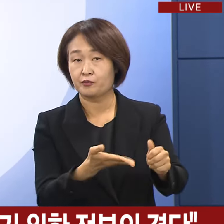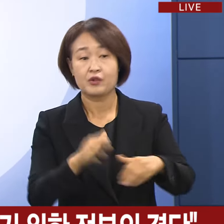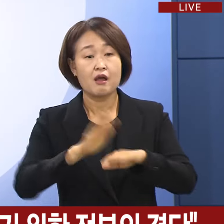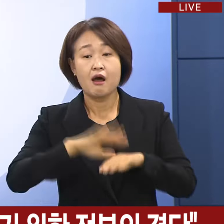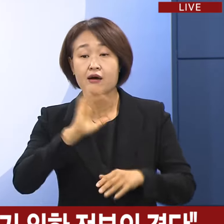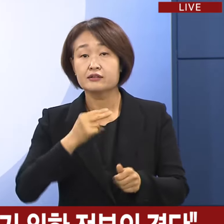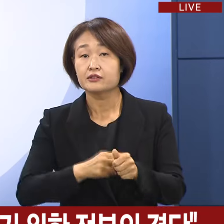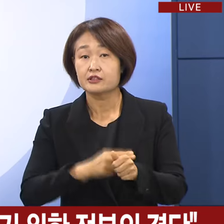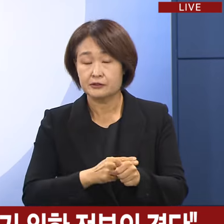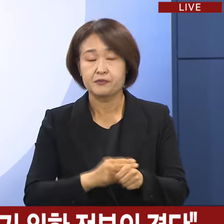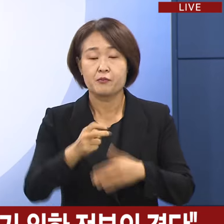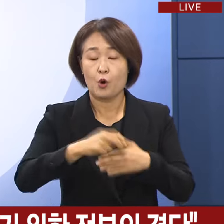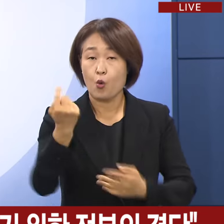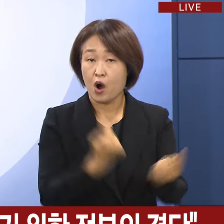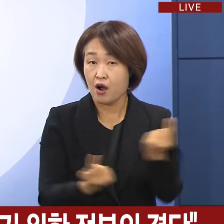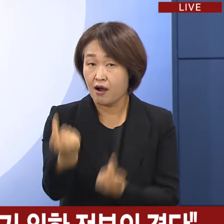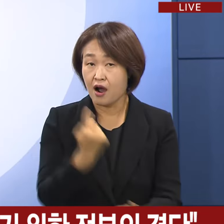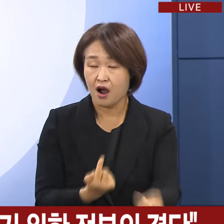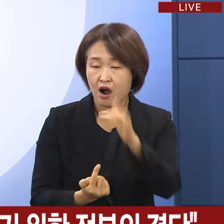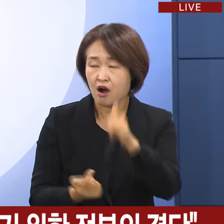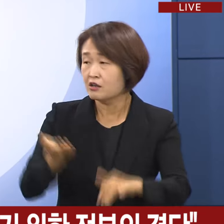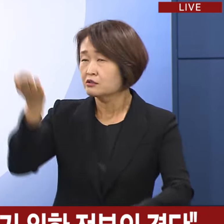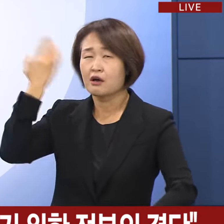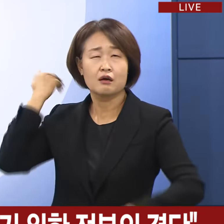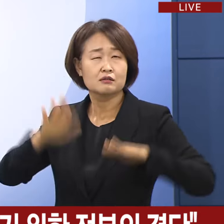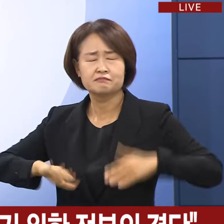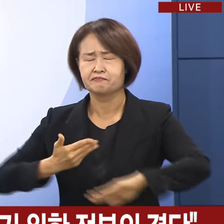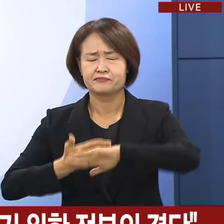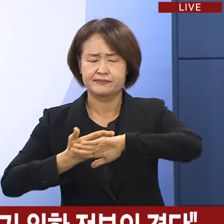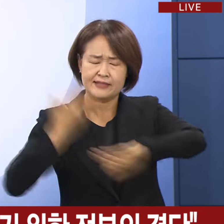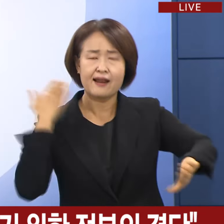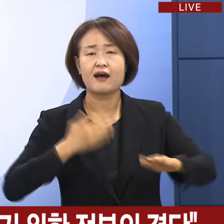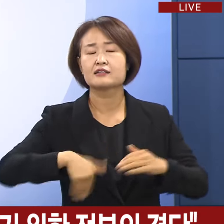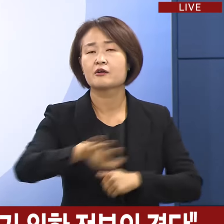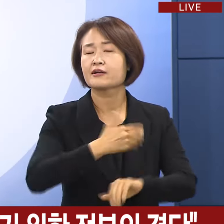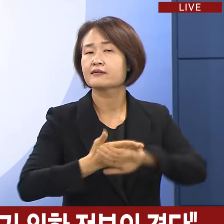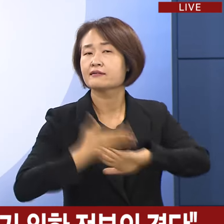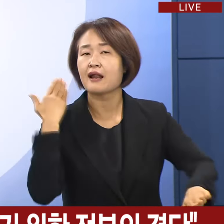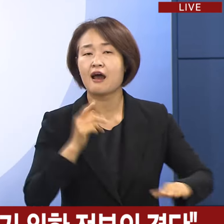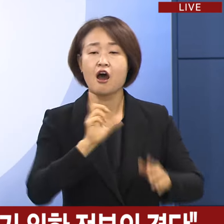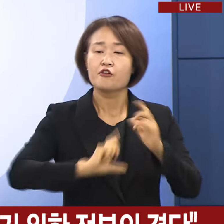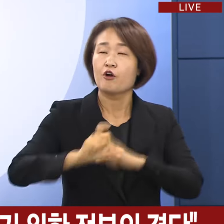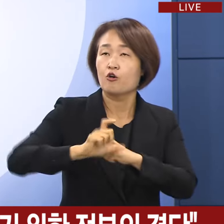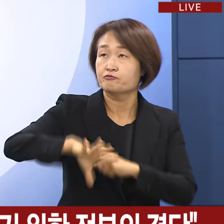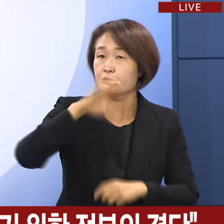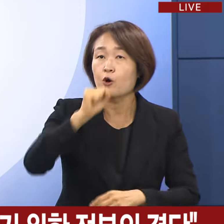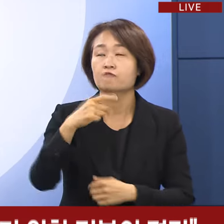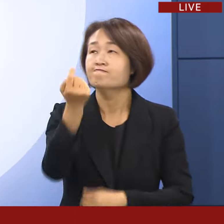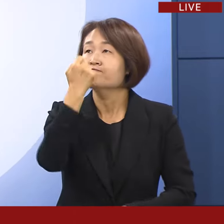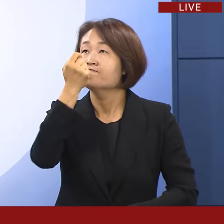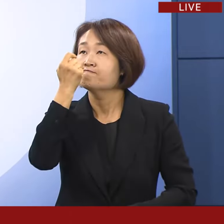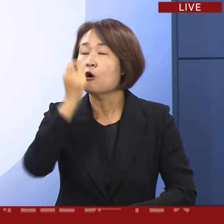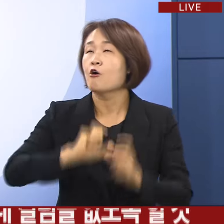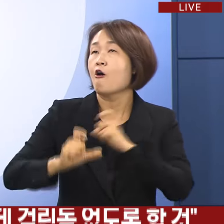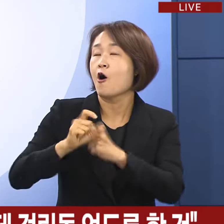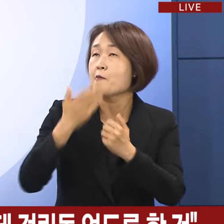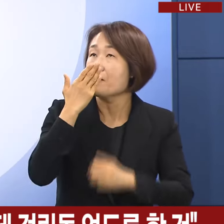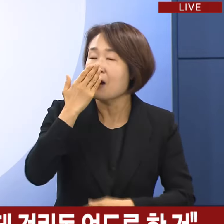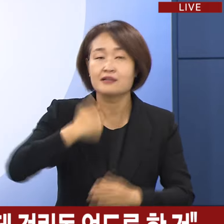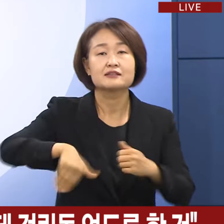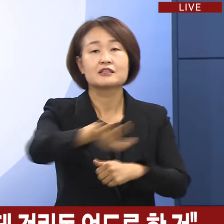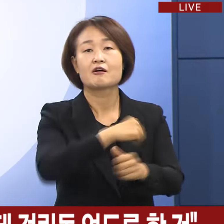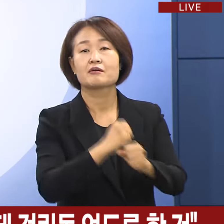여러분들이 돌아오면 예전과는 전혀 다른 여건에서 질높은 교육을 받으실 수 있도록